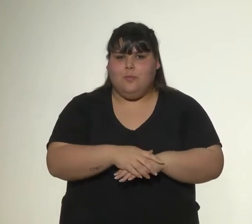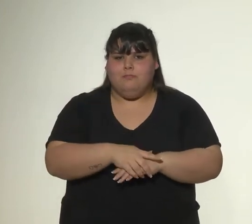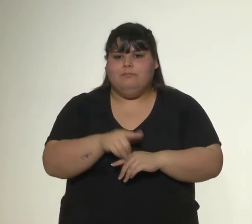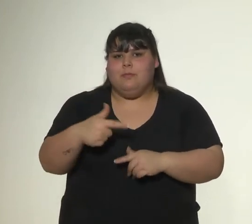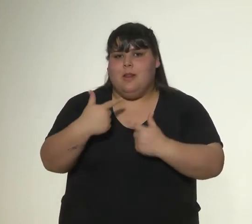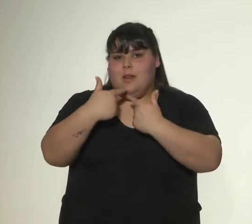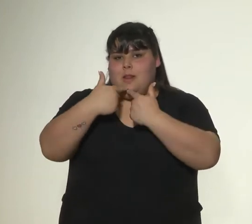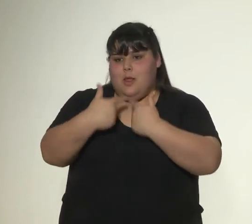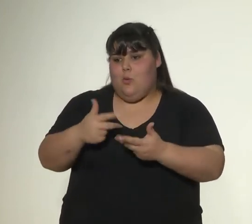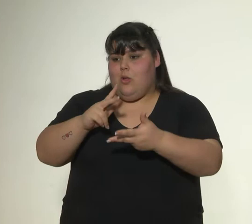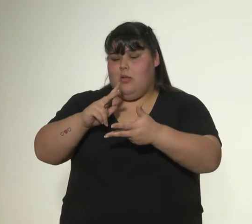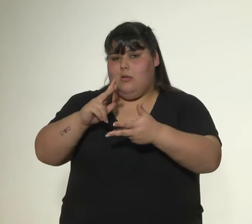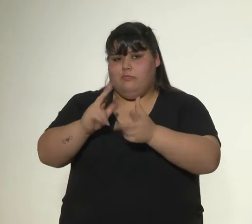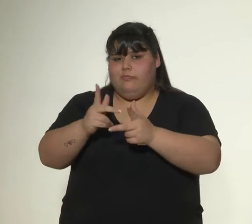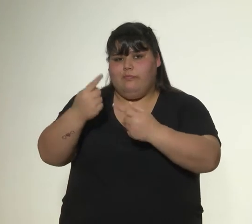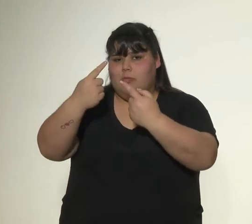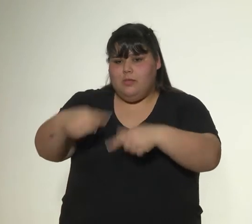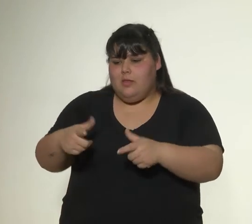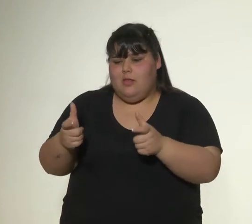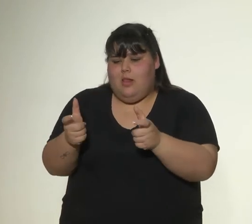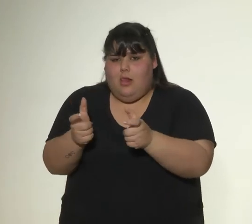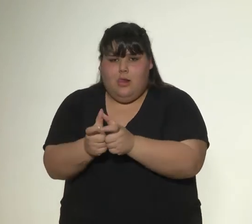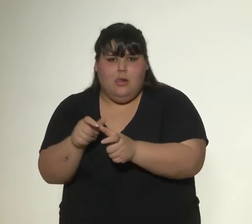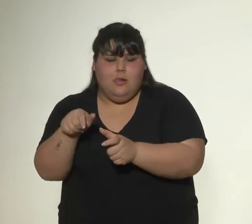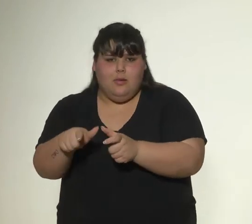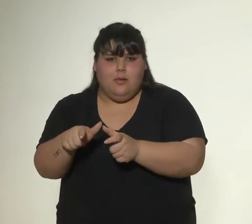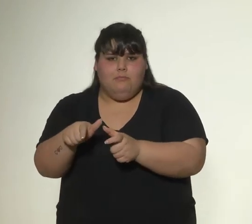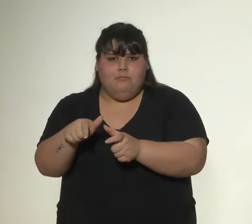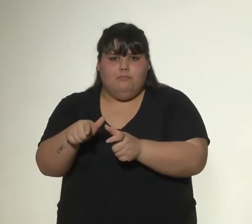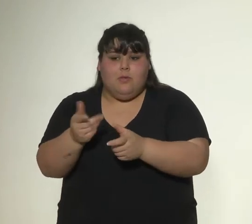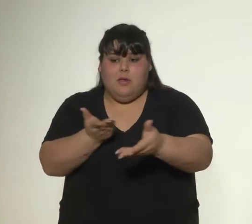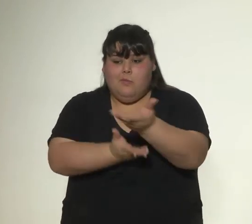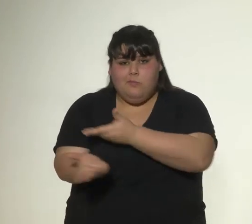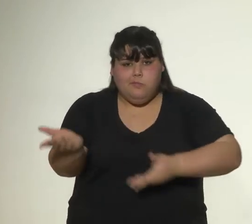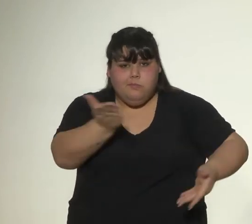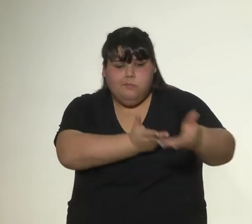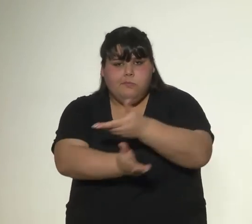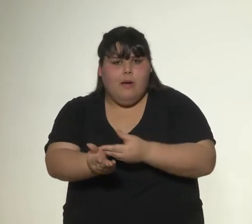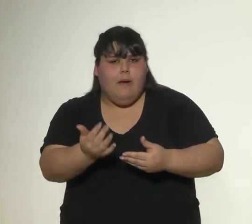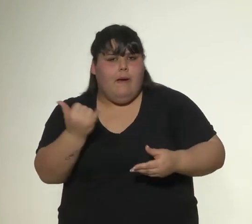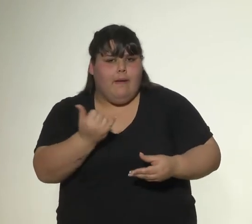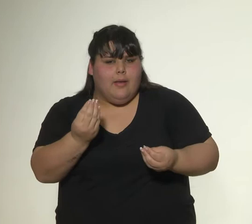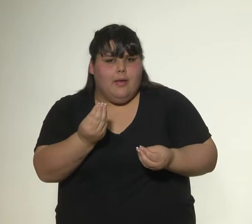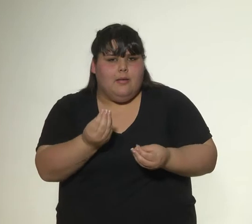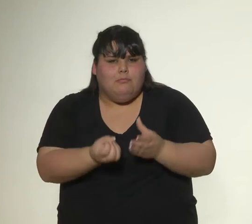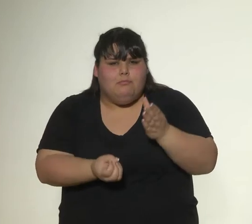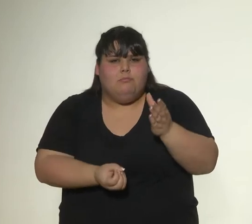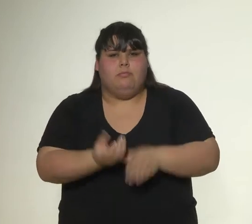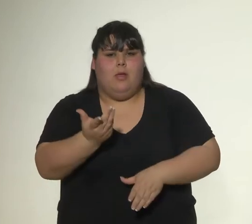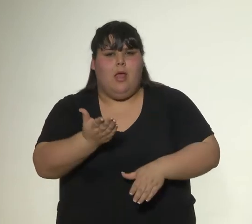minoritaria diferente y que a partir de la interacción permite la construcción del patrimonio